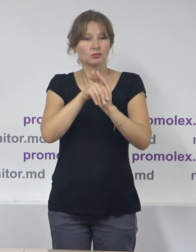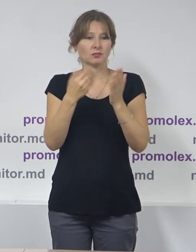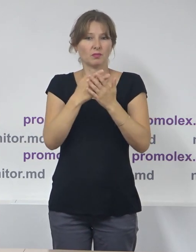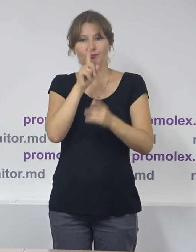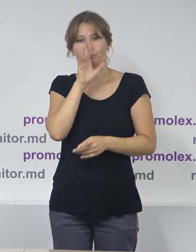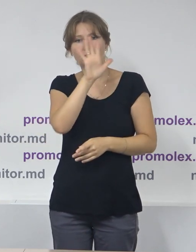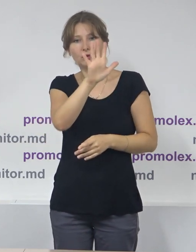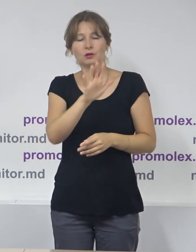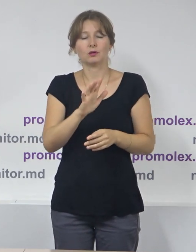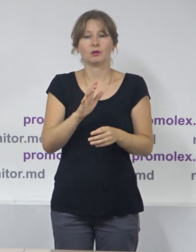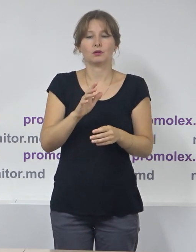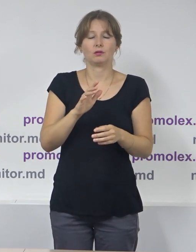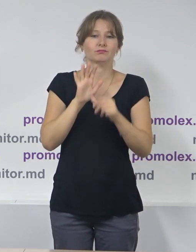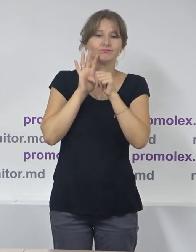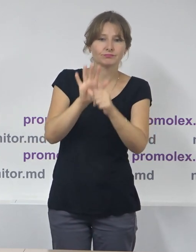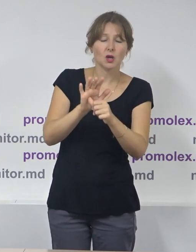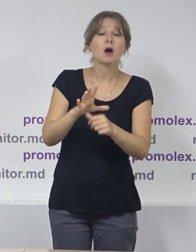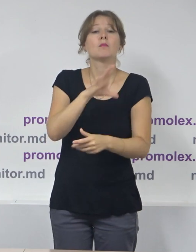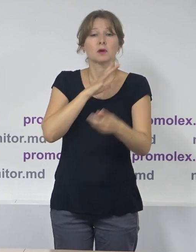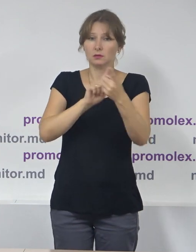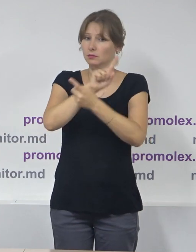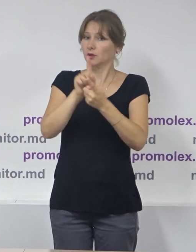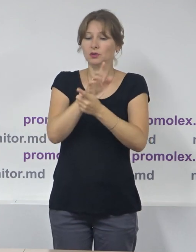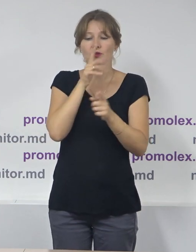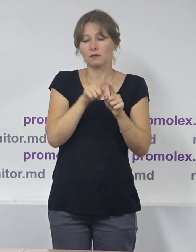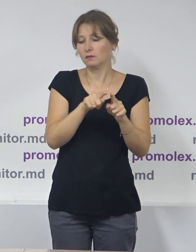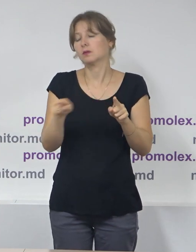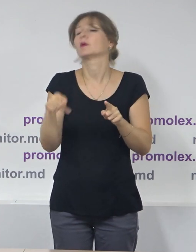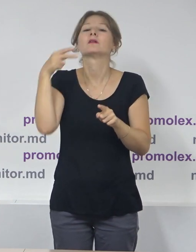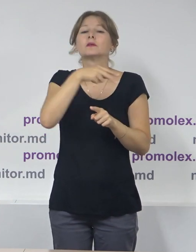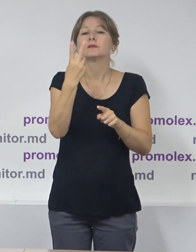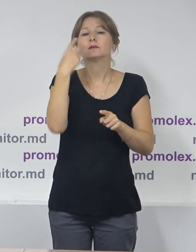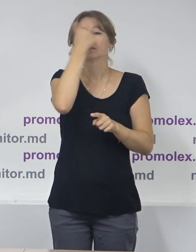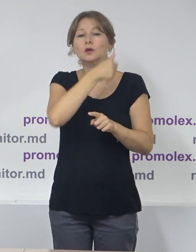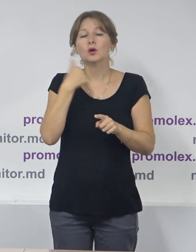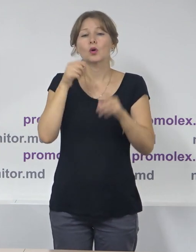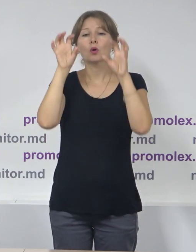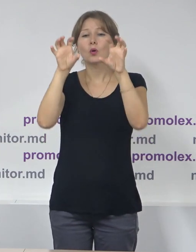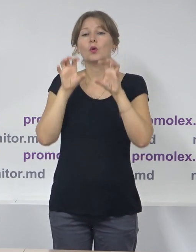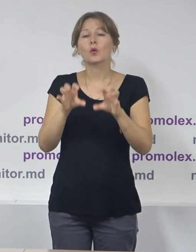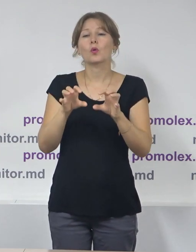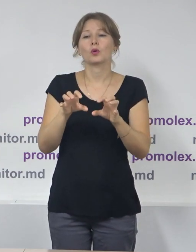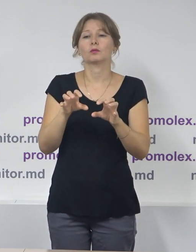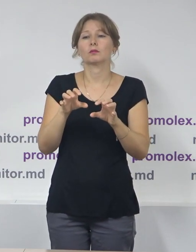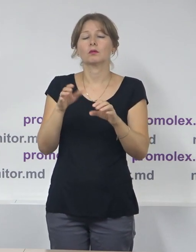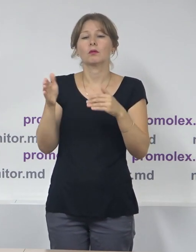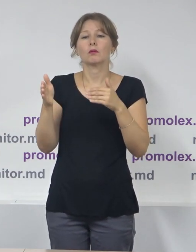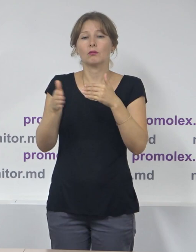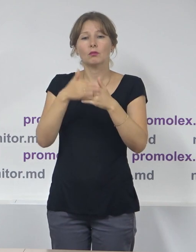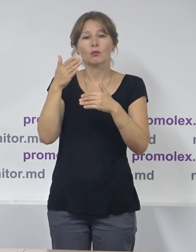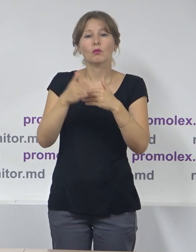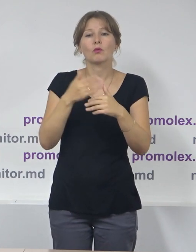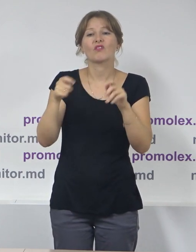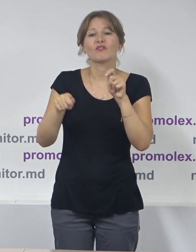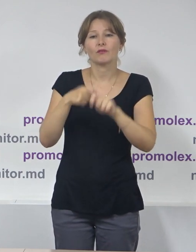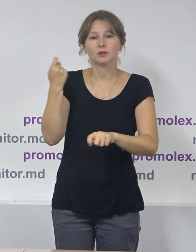a fost de asemenea modificat în ultimii ani. În 2022, codul contravențional a fost completat